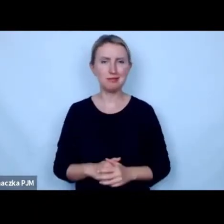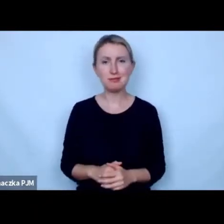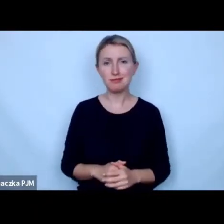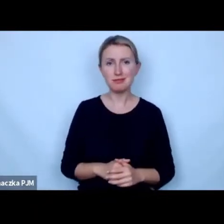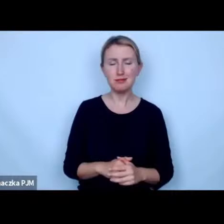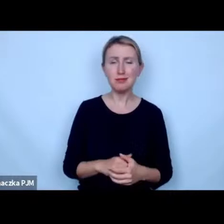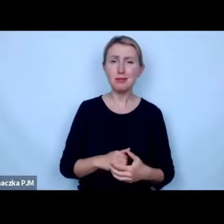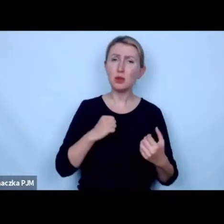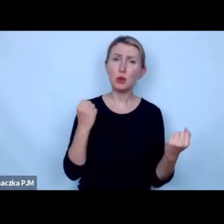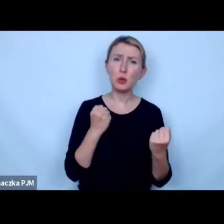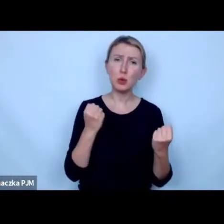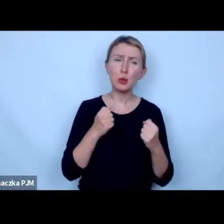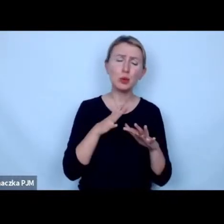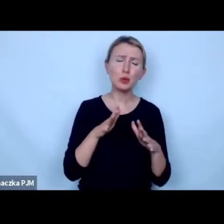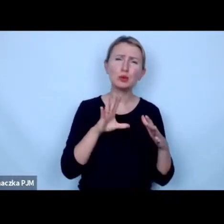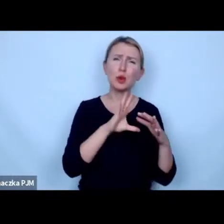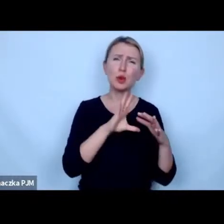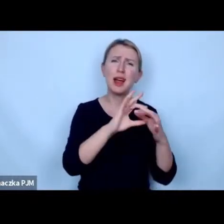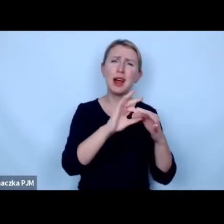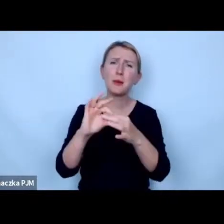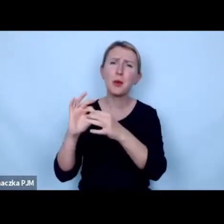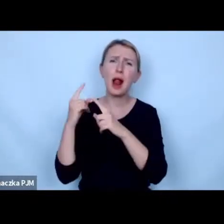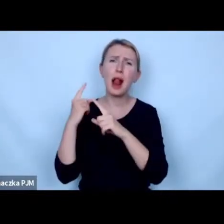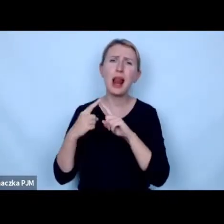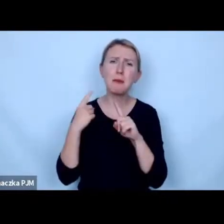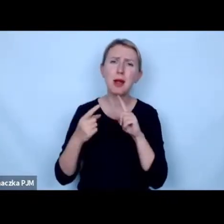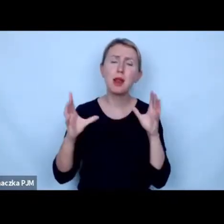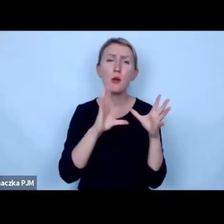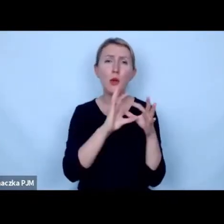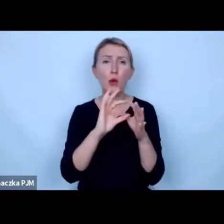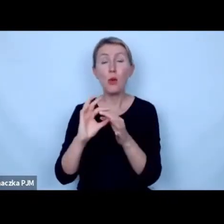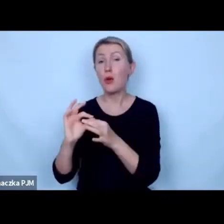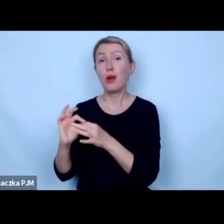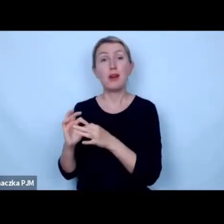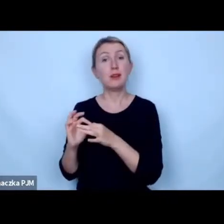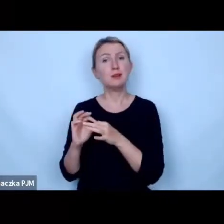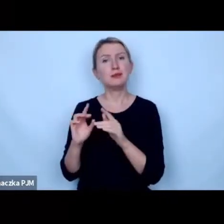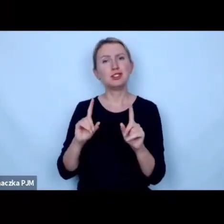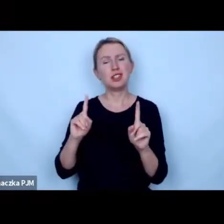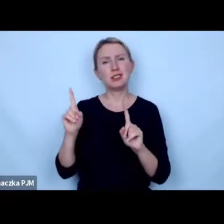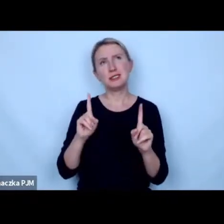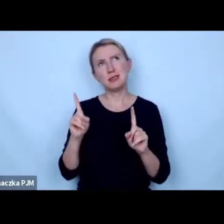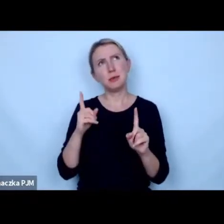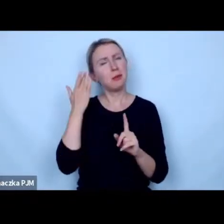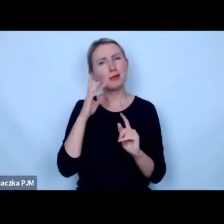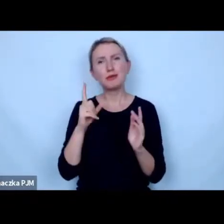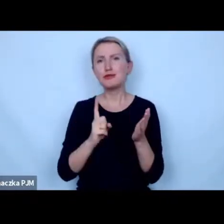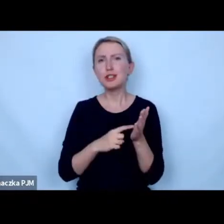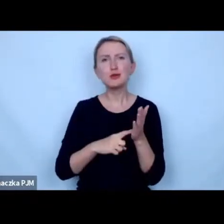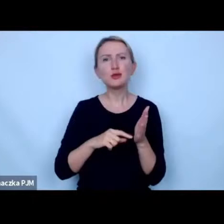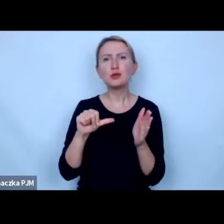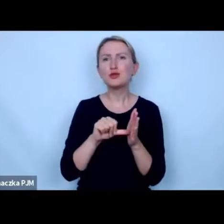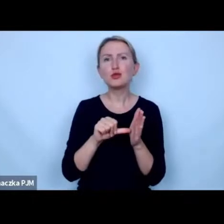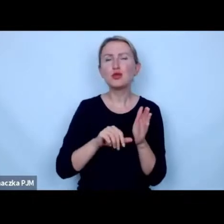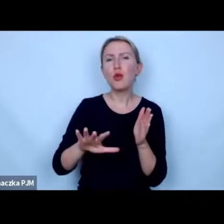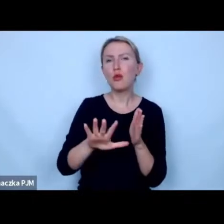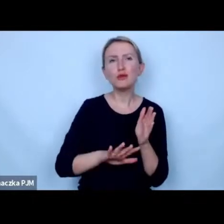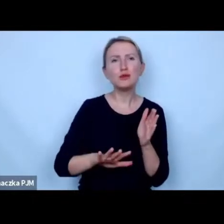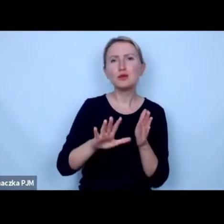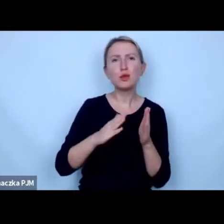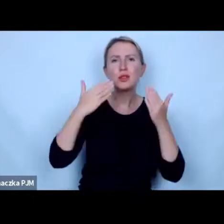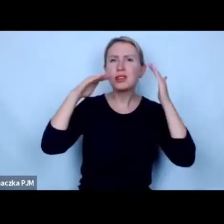tak gigantyczna ilość naczyń połączonych i czynników z której sobie czasem bardzo często środowisko po prostu nie